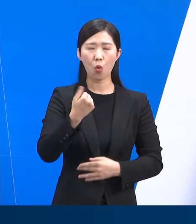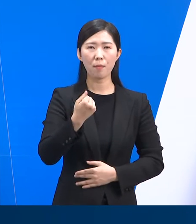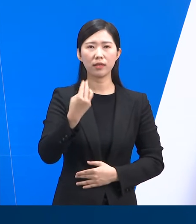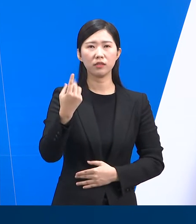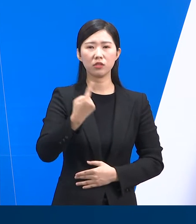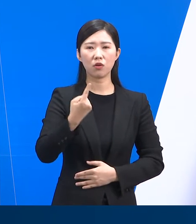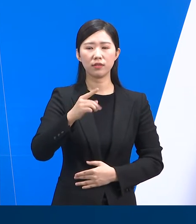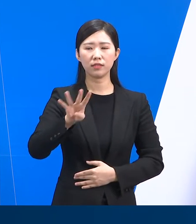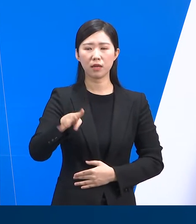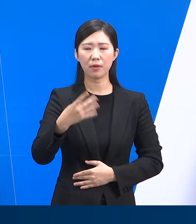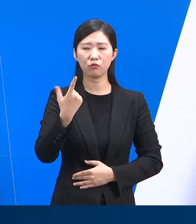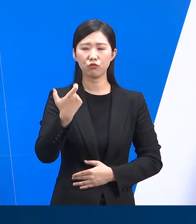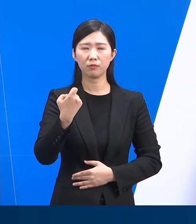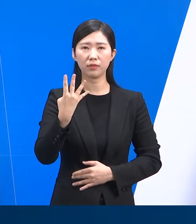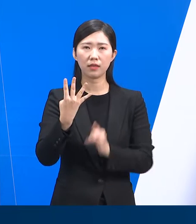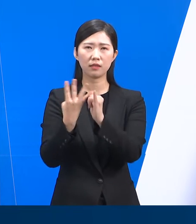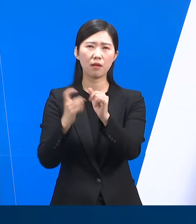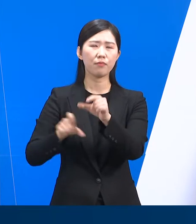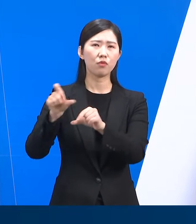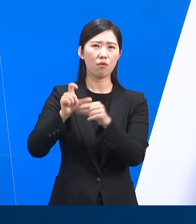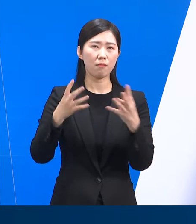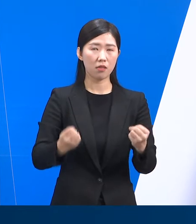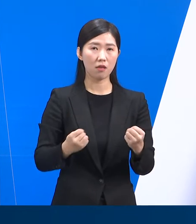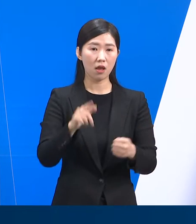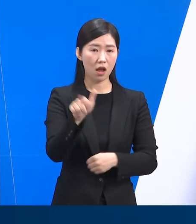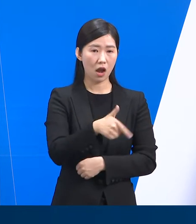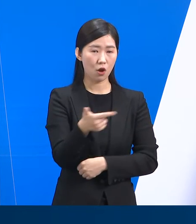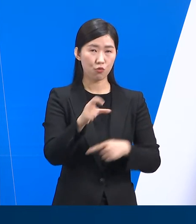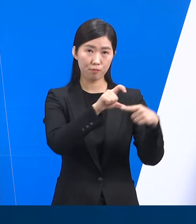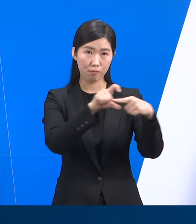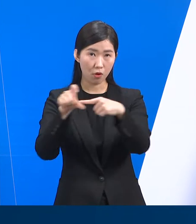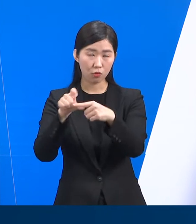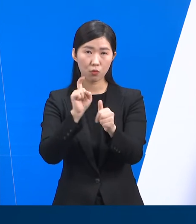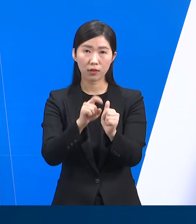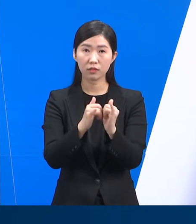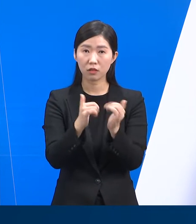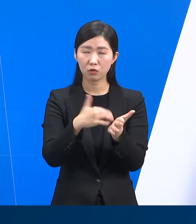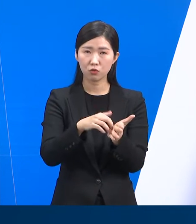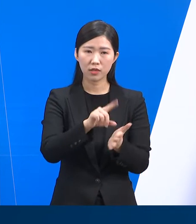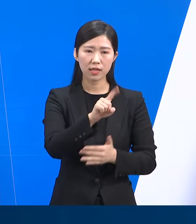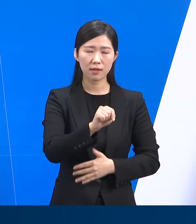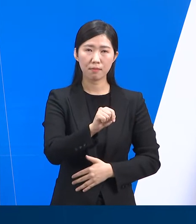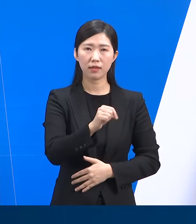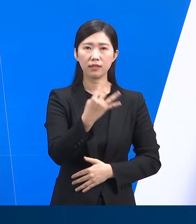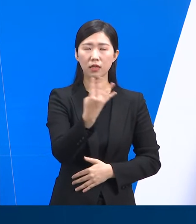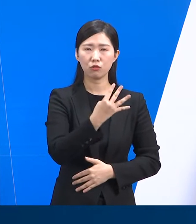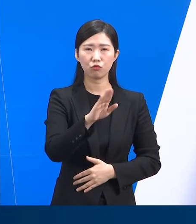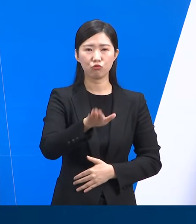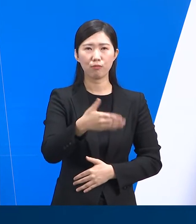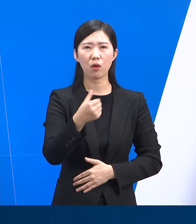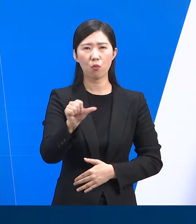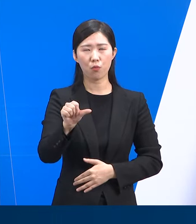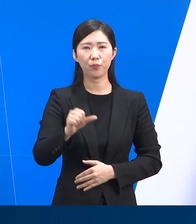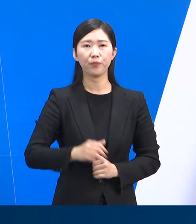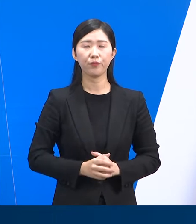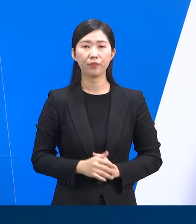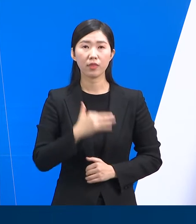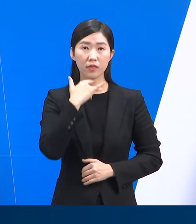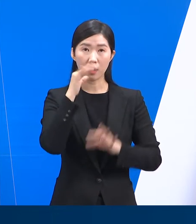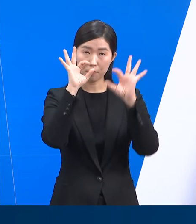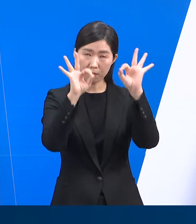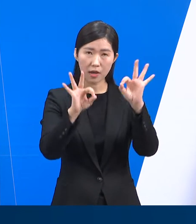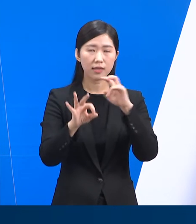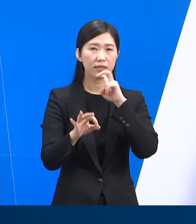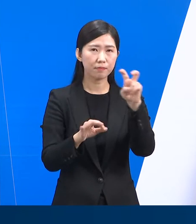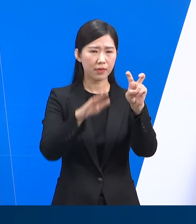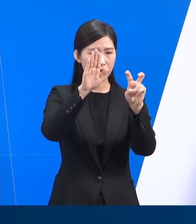1,463명 증가했으며 하루 평균 확진자는 1만 4,905명입니다. 연령별로 보면